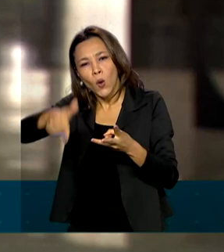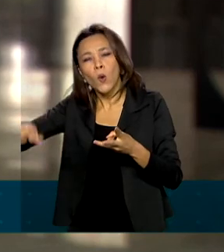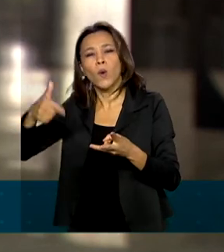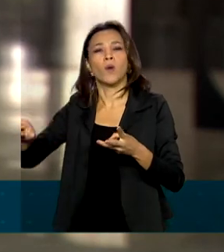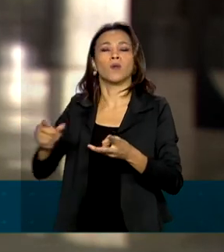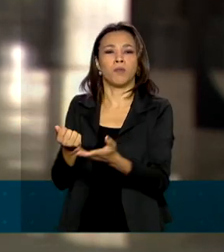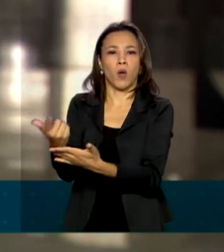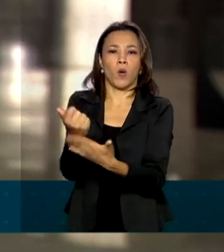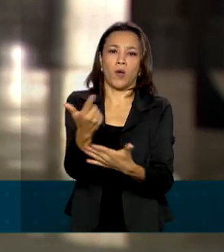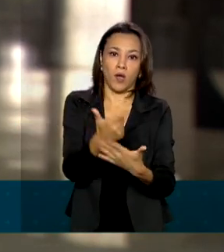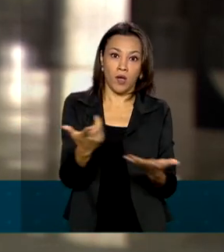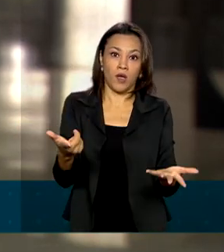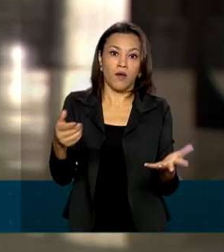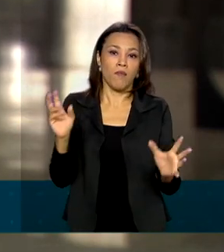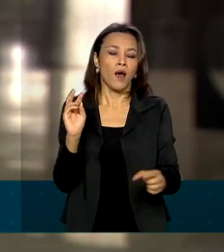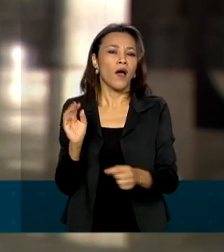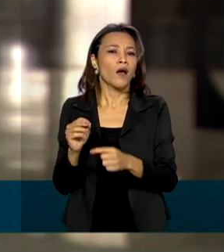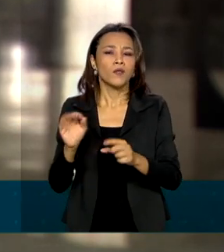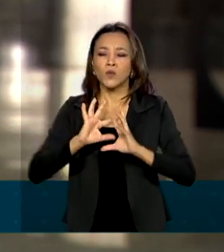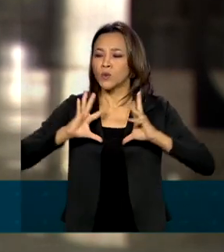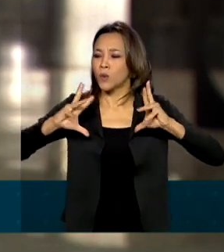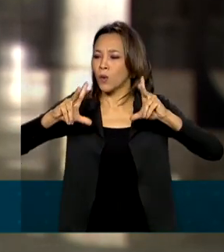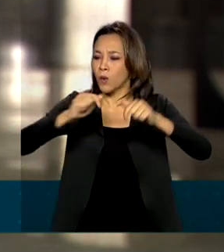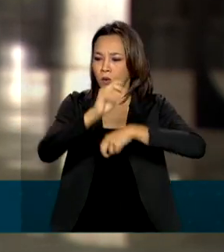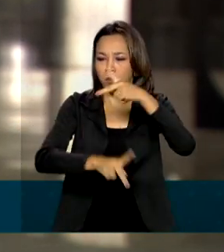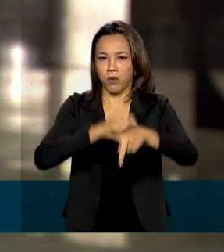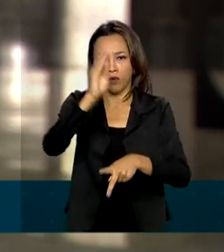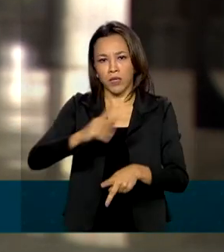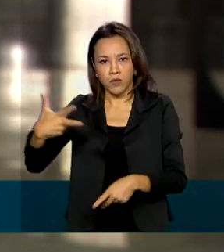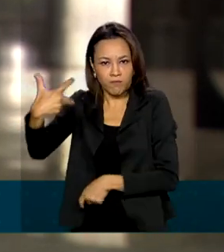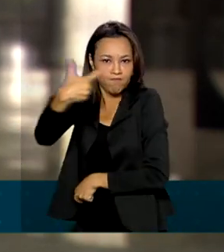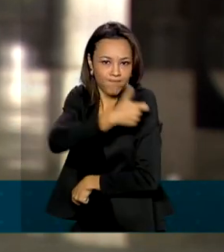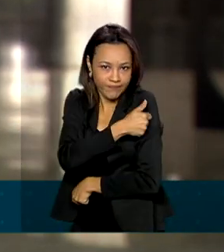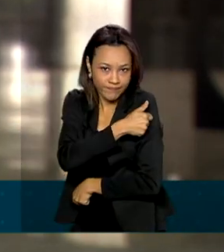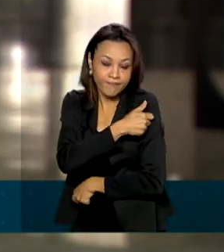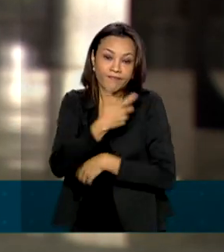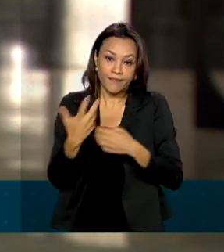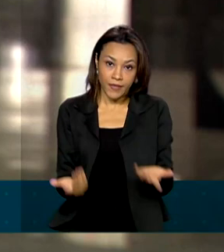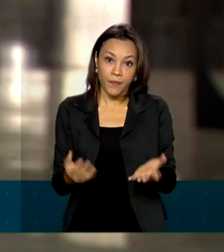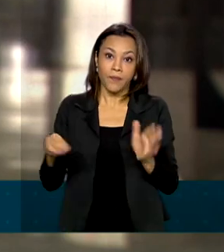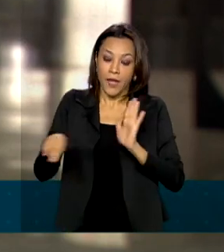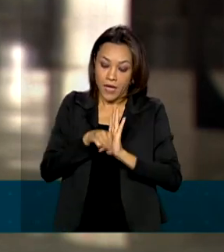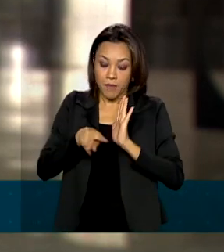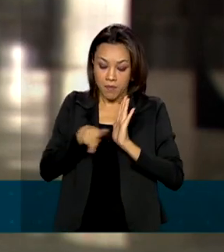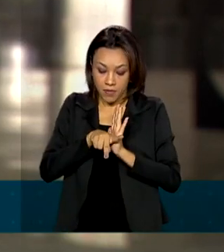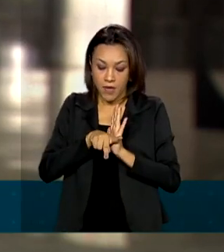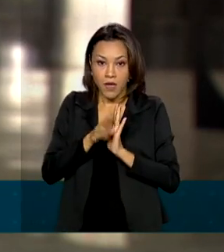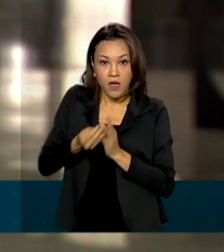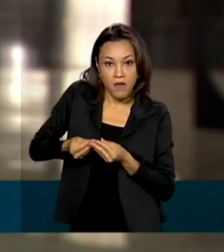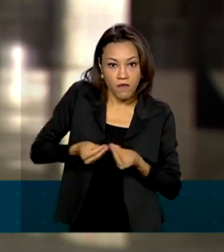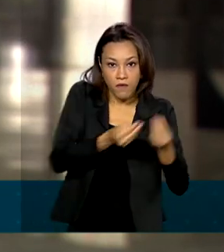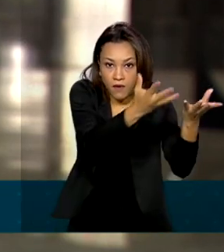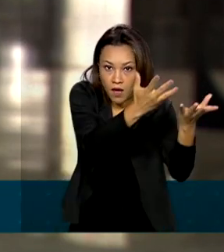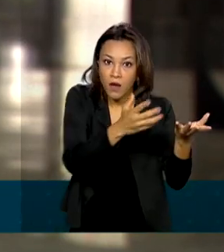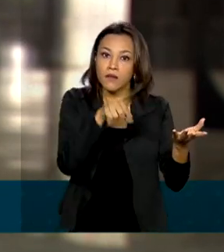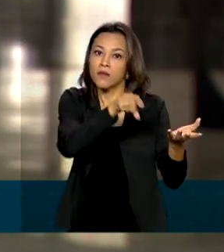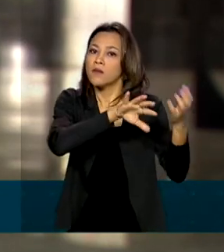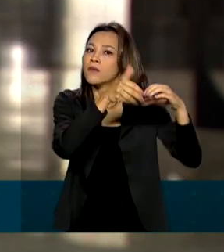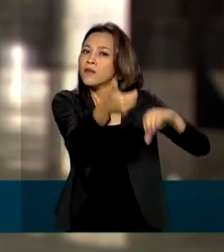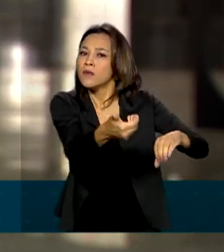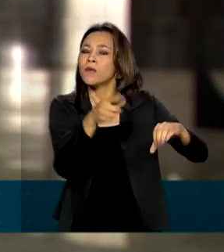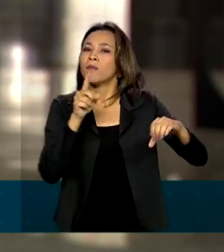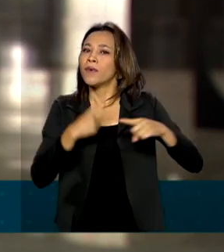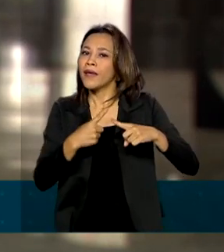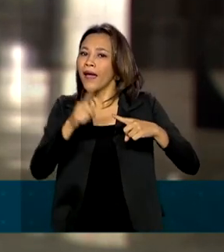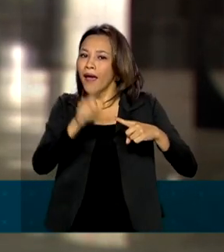necessários para imunizar toda a população. Embora a MP tenha sido enviada ao Legislativo por se tratar de